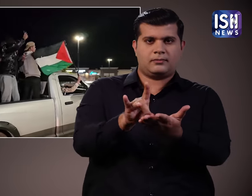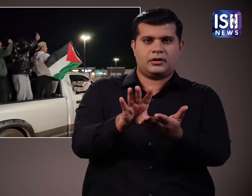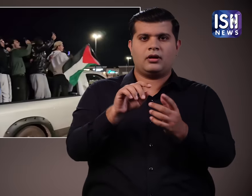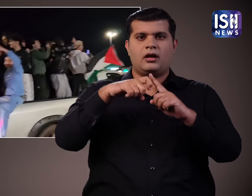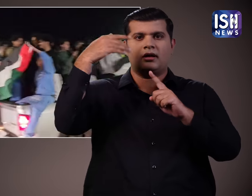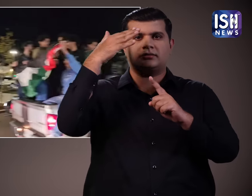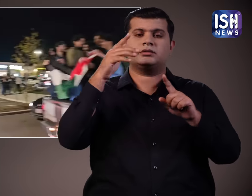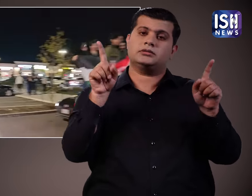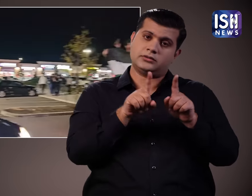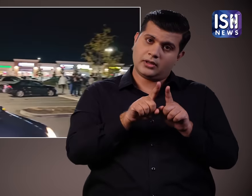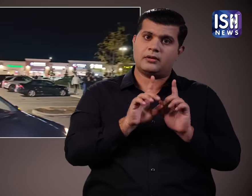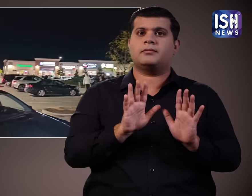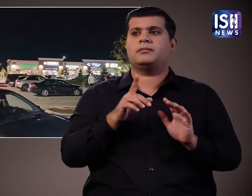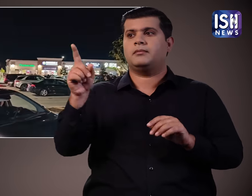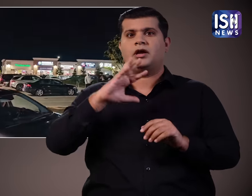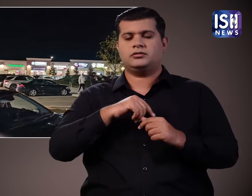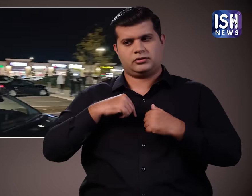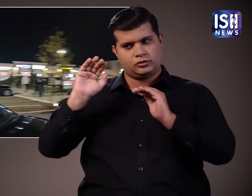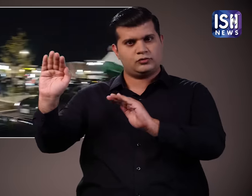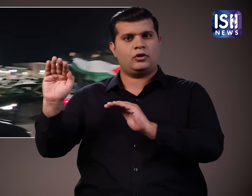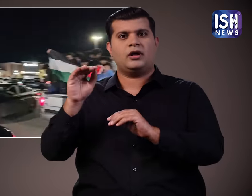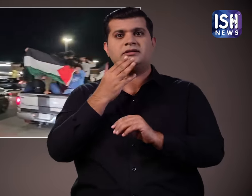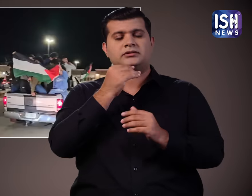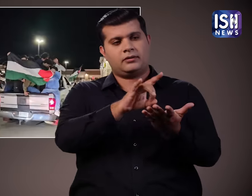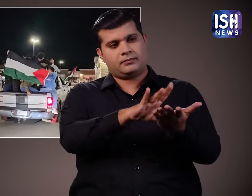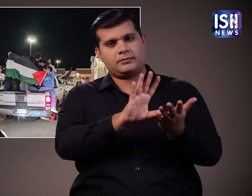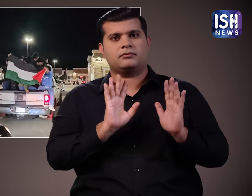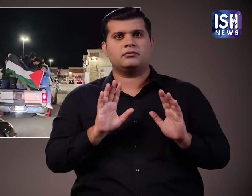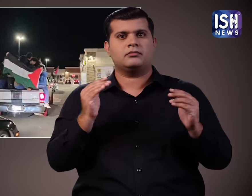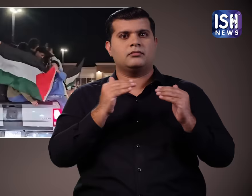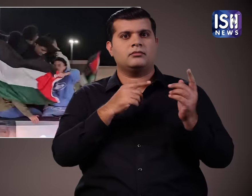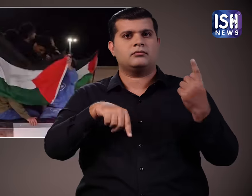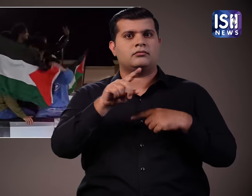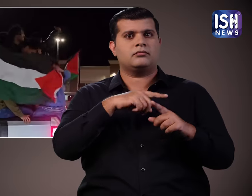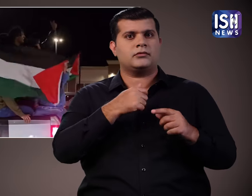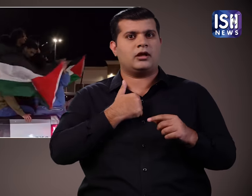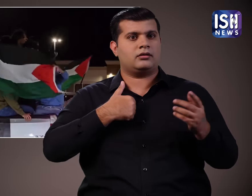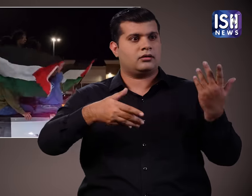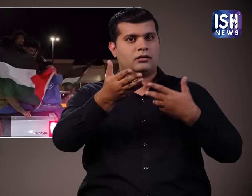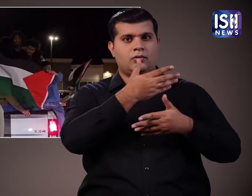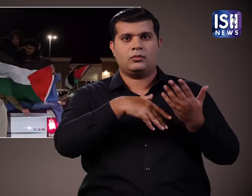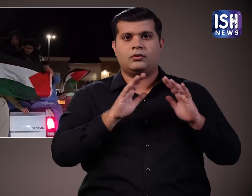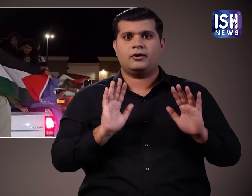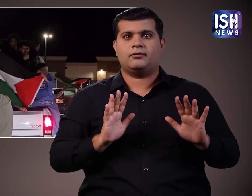जैसे खालिस्तानी भारत से अलग देश चाते हैं वैसे ही वे इस्राइल के खिलाफ फिलिस्टीन का समर्थन कर रहे है